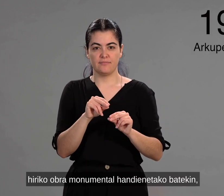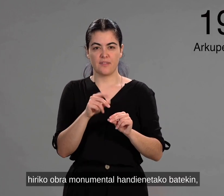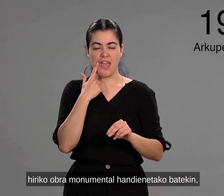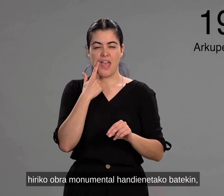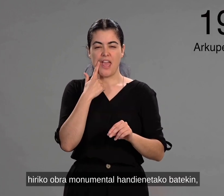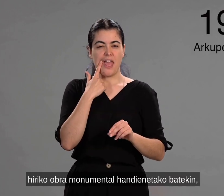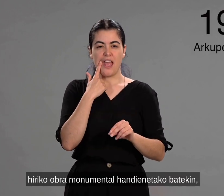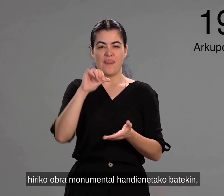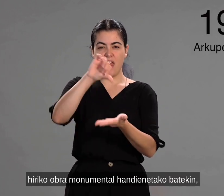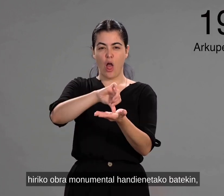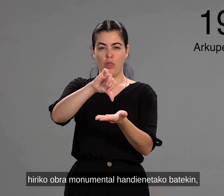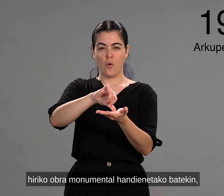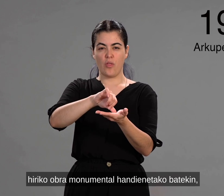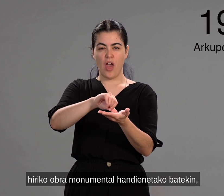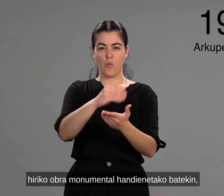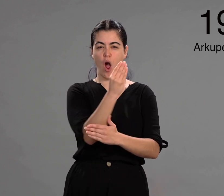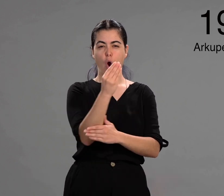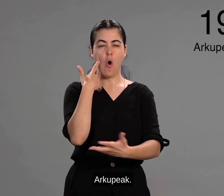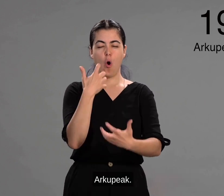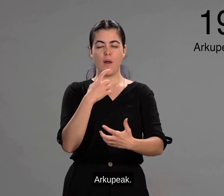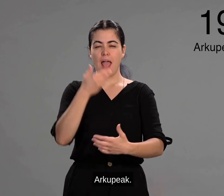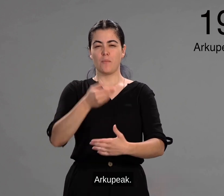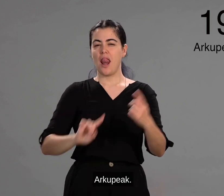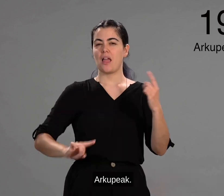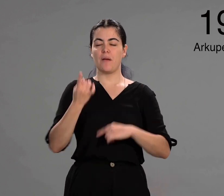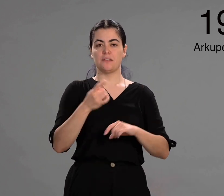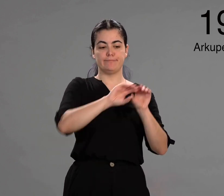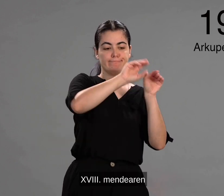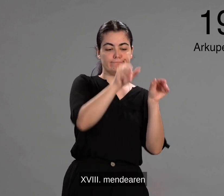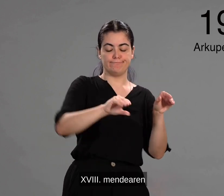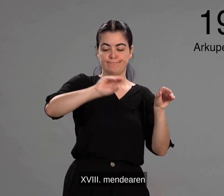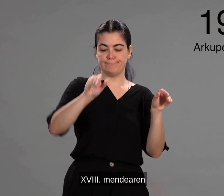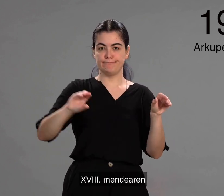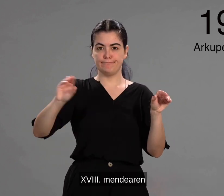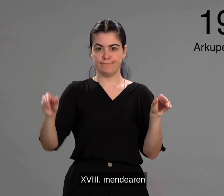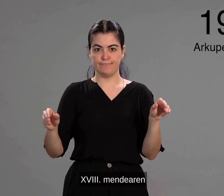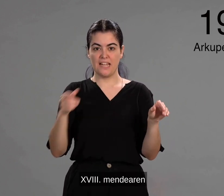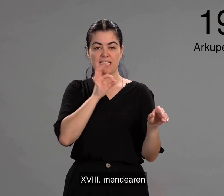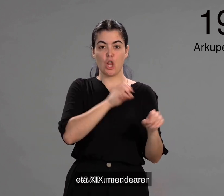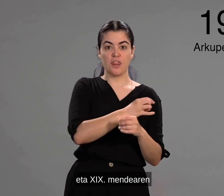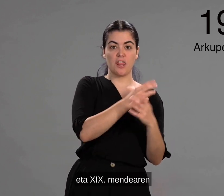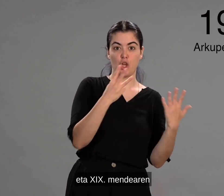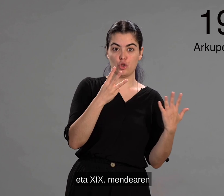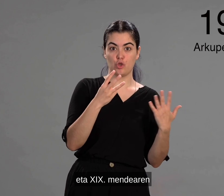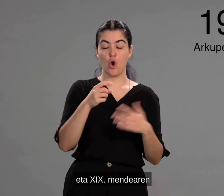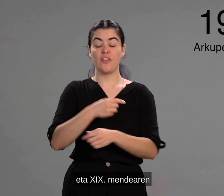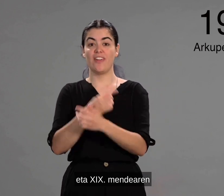monumentalan dienetako batekin. Arkupeak. Hemezortzigarren mendearen eta emeretzigarren mendearen